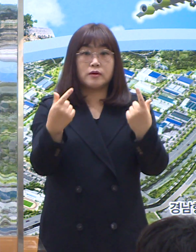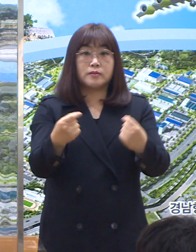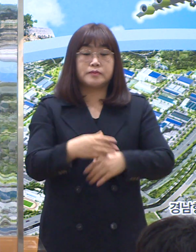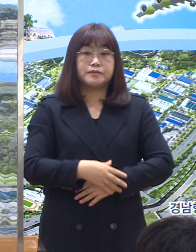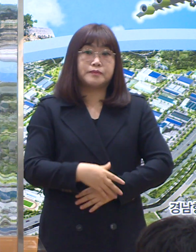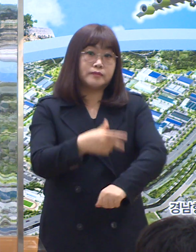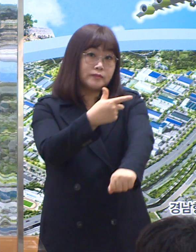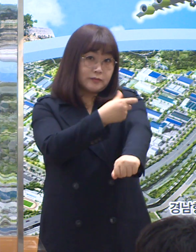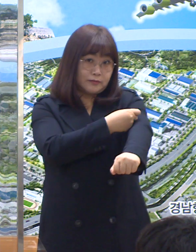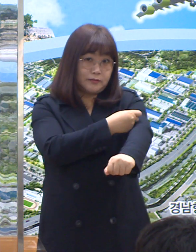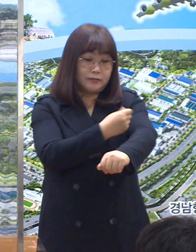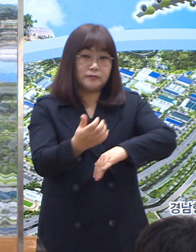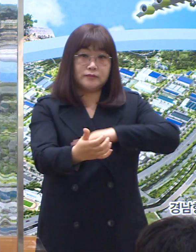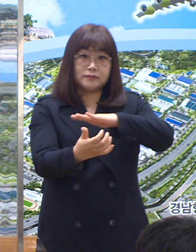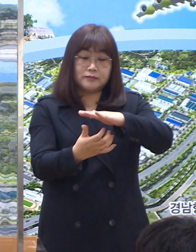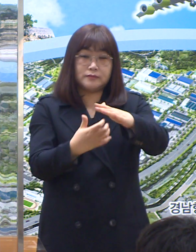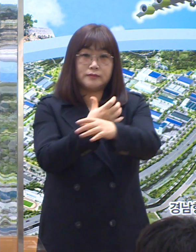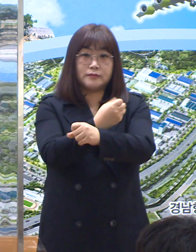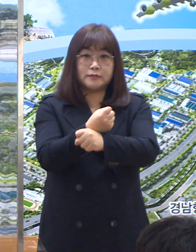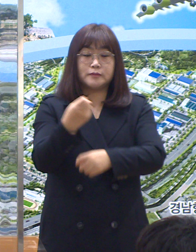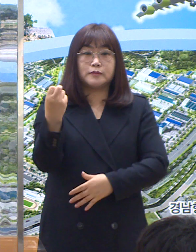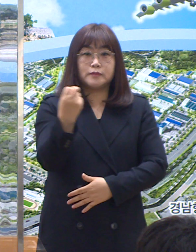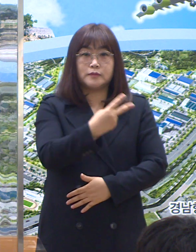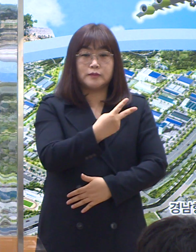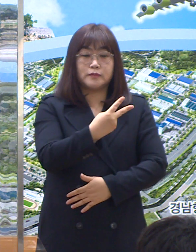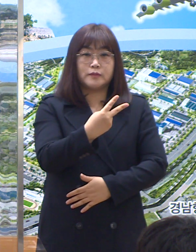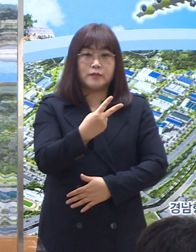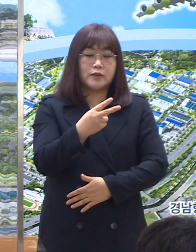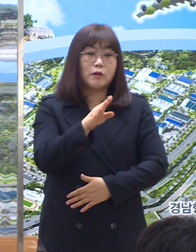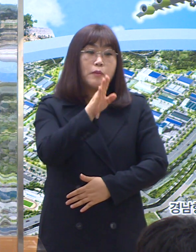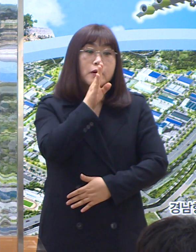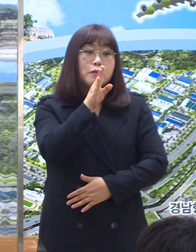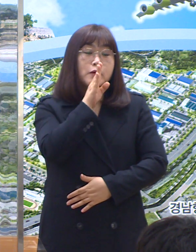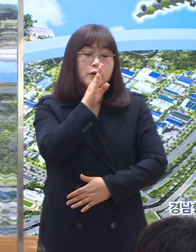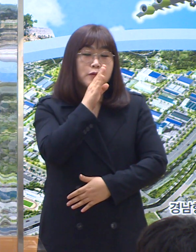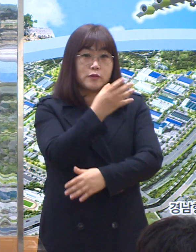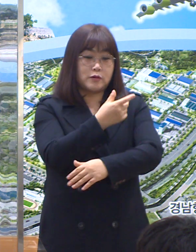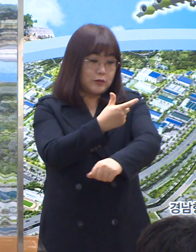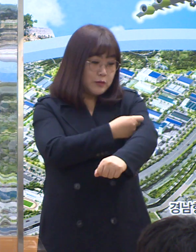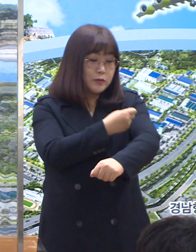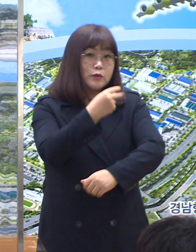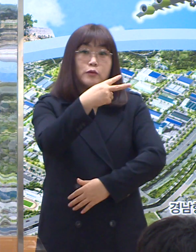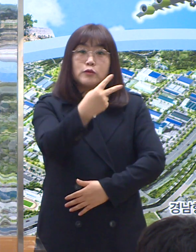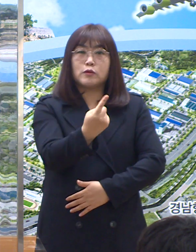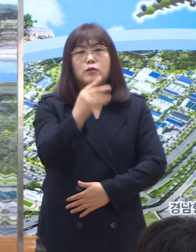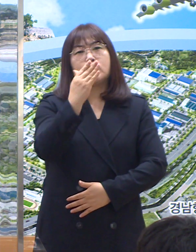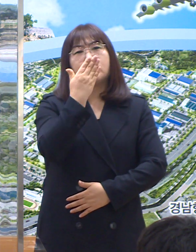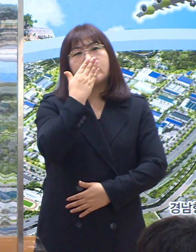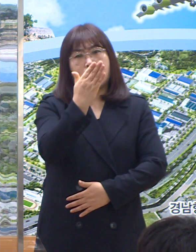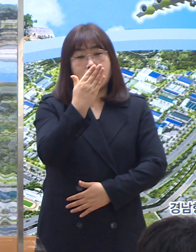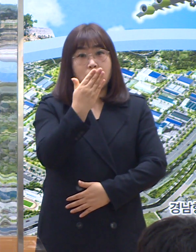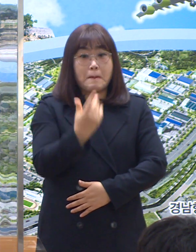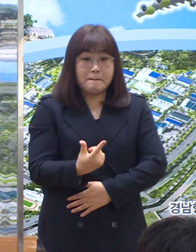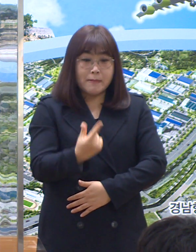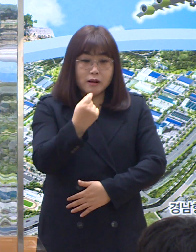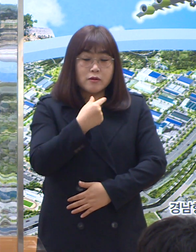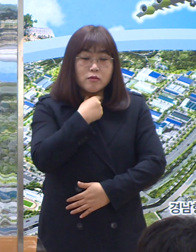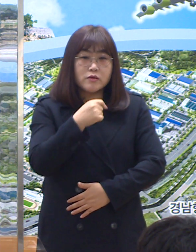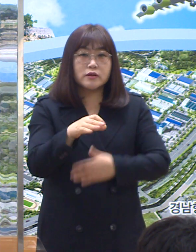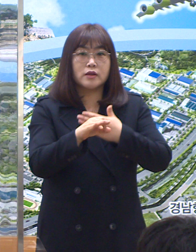예방접종은 사전 예약과 함께 당일 접종도 가능하므로 더욱 빠른 접종을 운하시는 경우